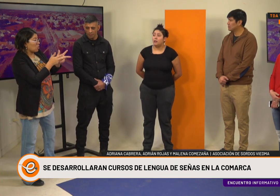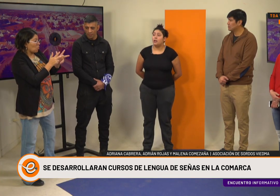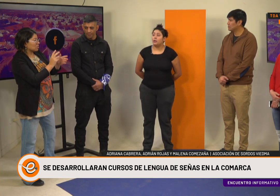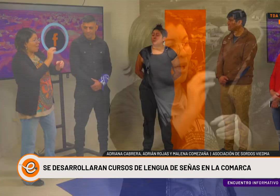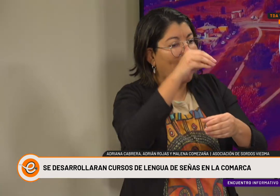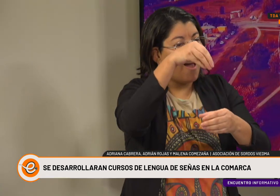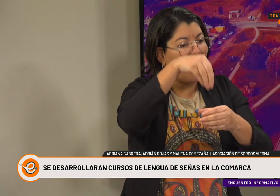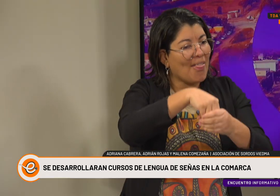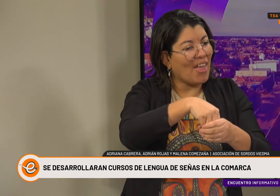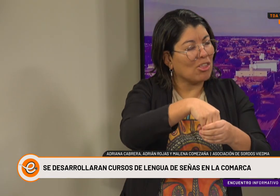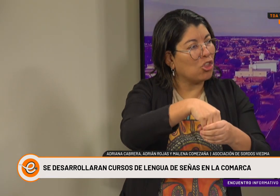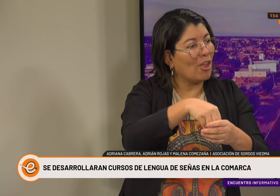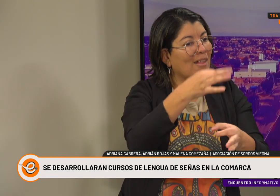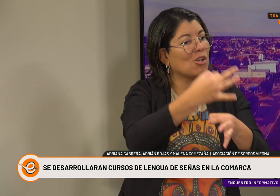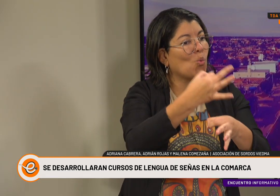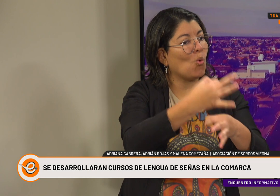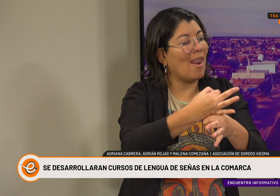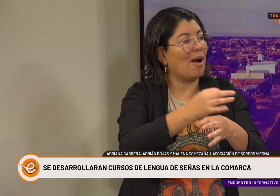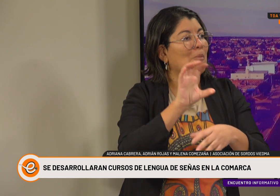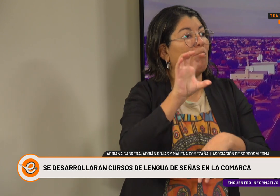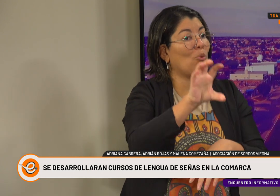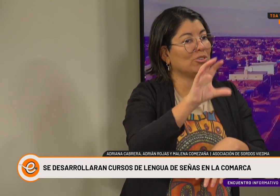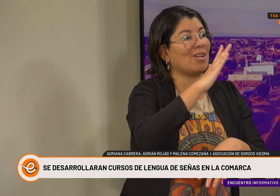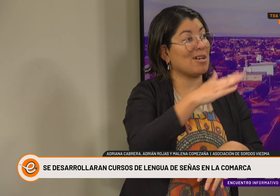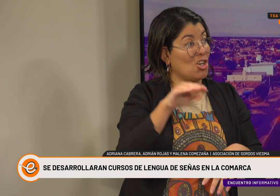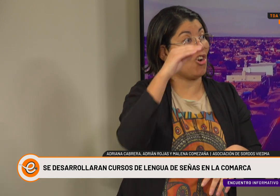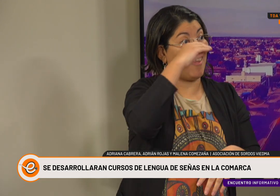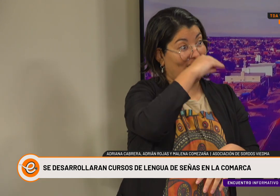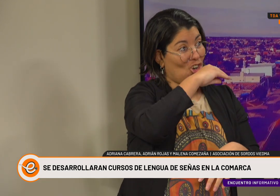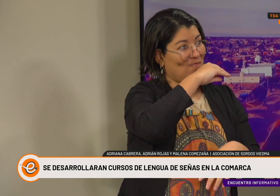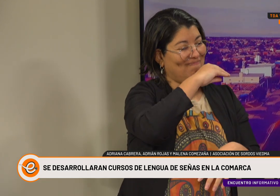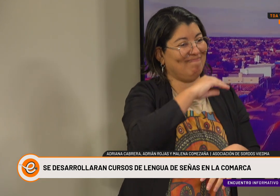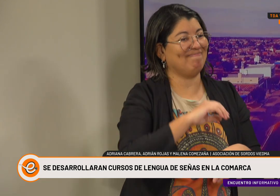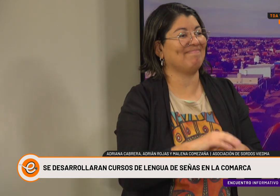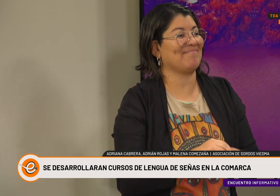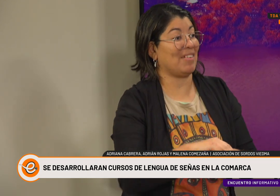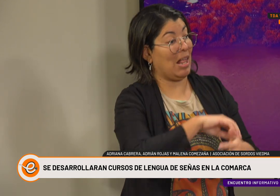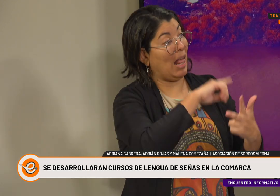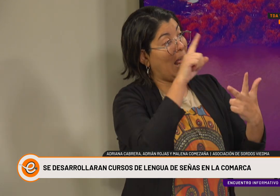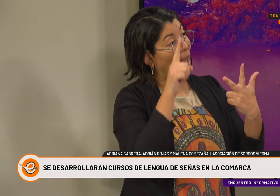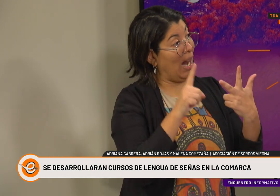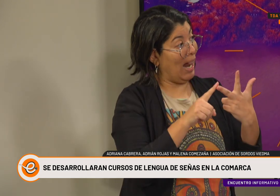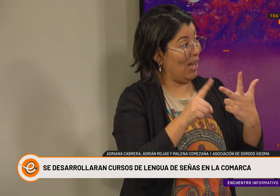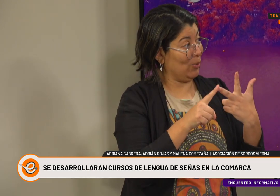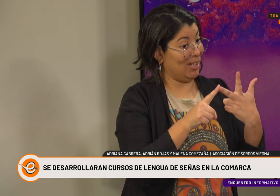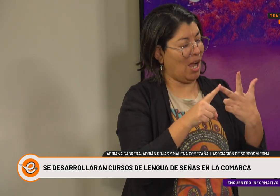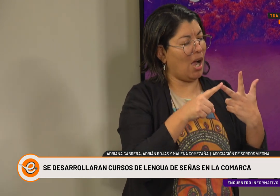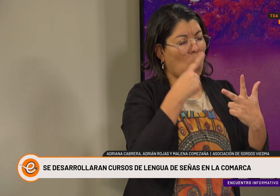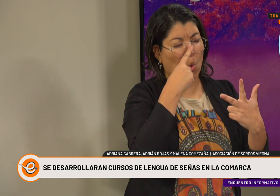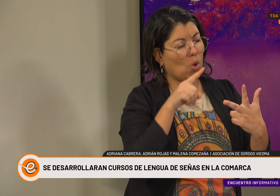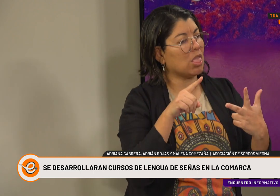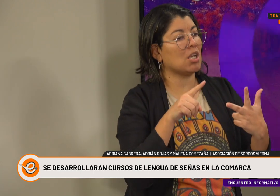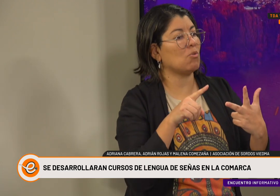Es la que... Su objetivo es que en todos los espacios educativos de Río Negro, en todas las instituciones, se